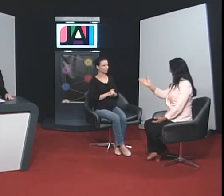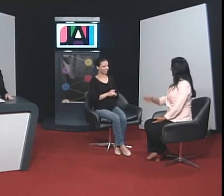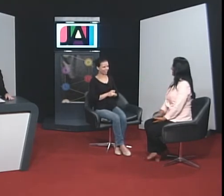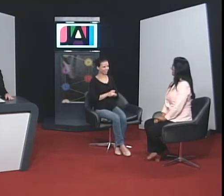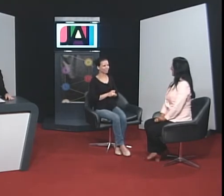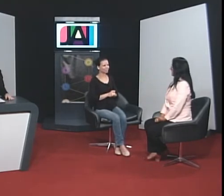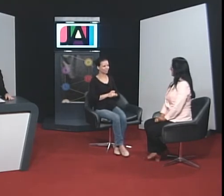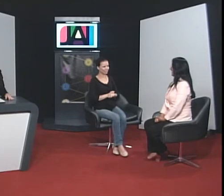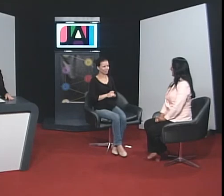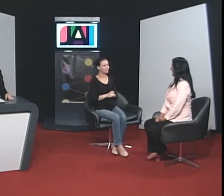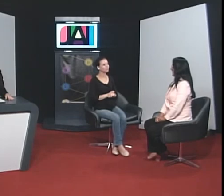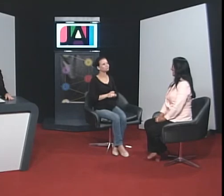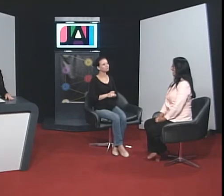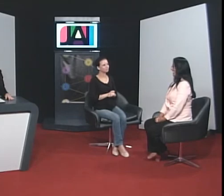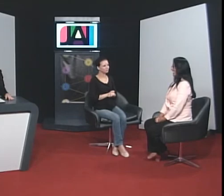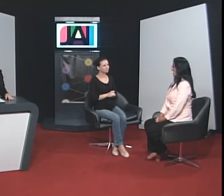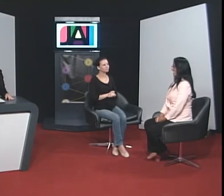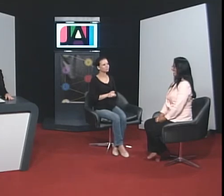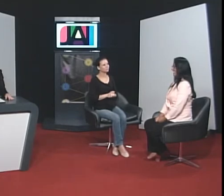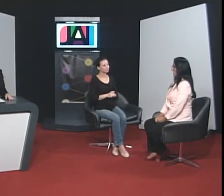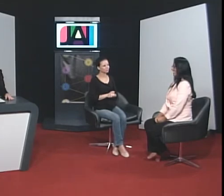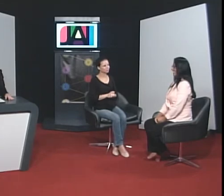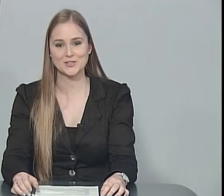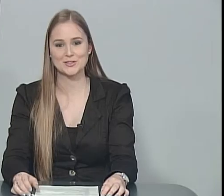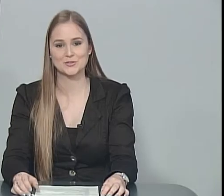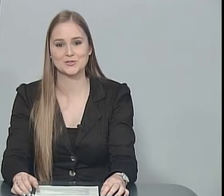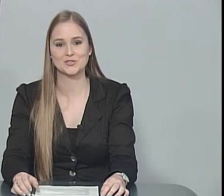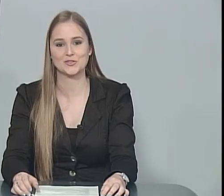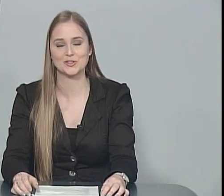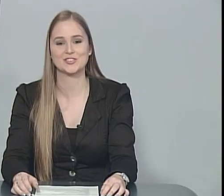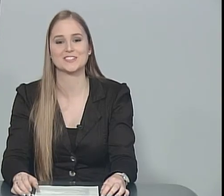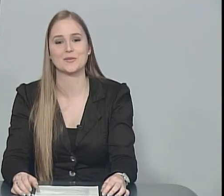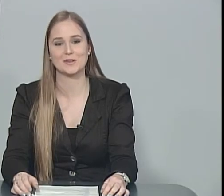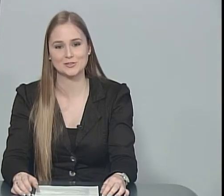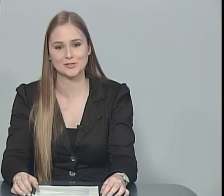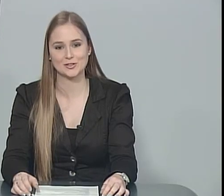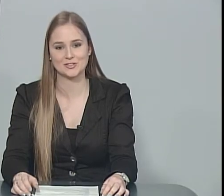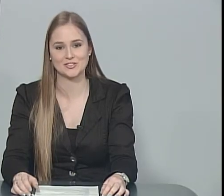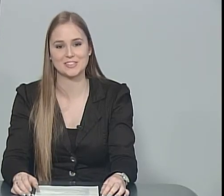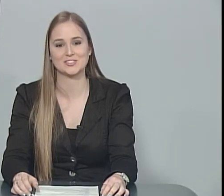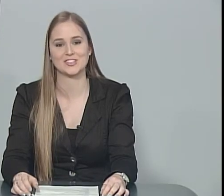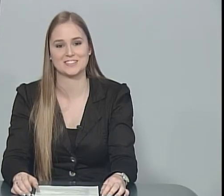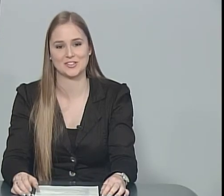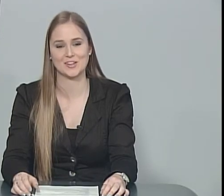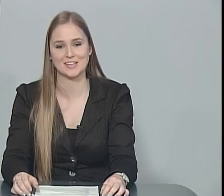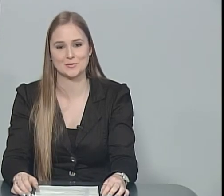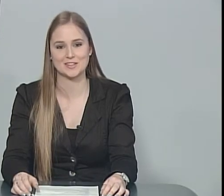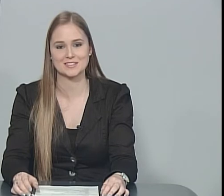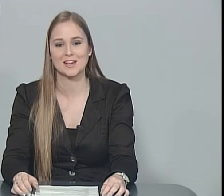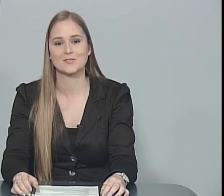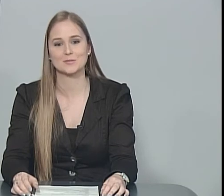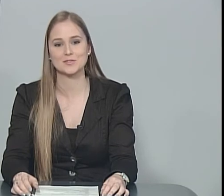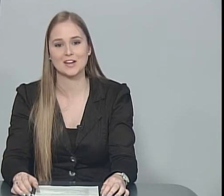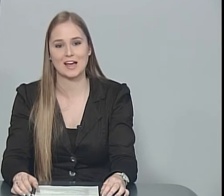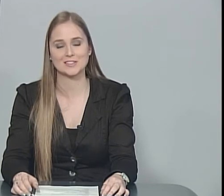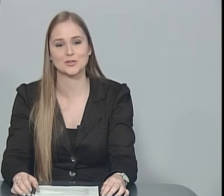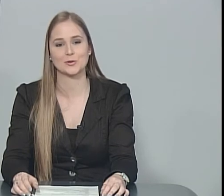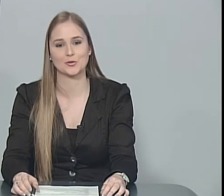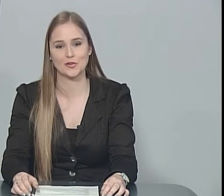Obrigada a você. E já que o assunto de hoje são metodologias de ensino em Libras, vamos falar sobre o novo